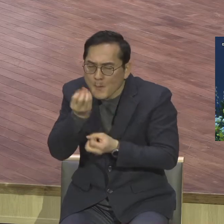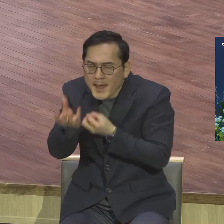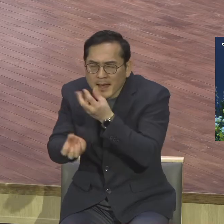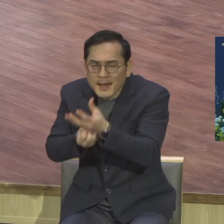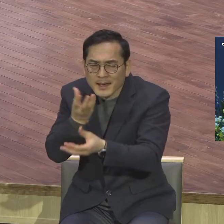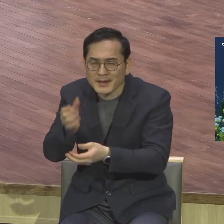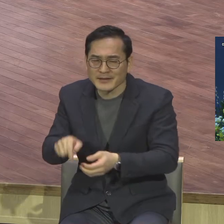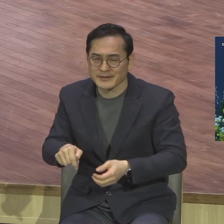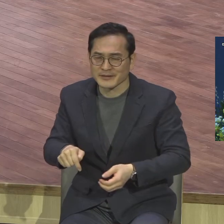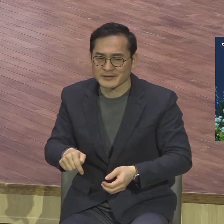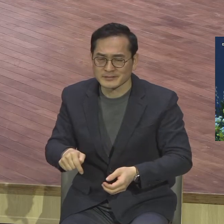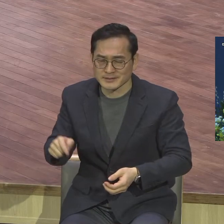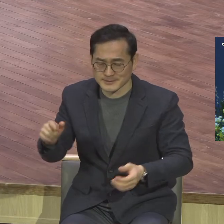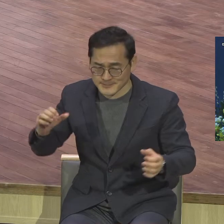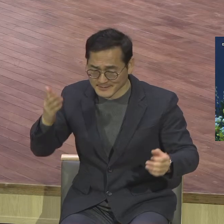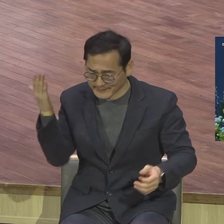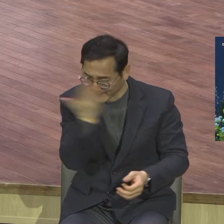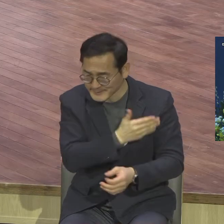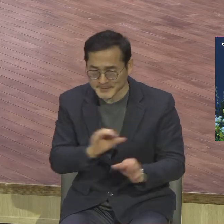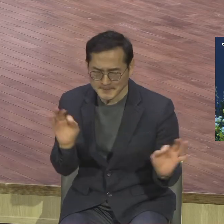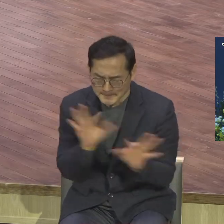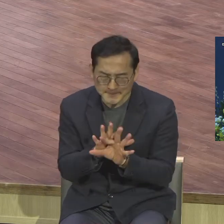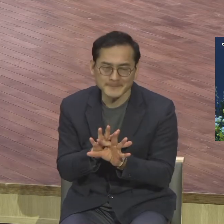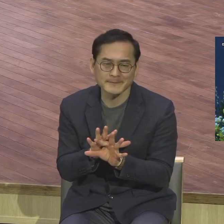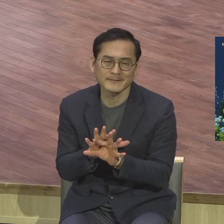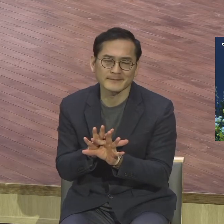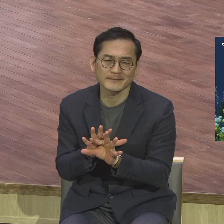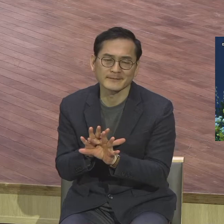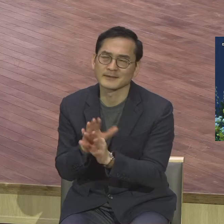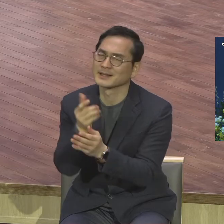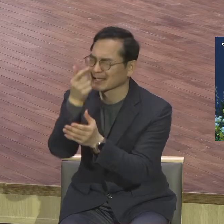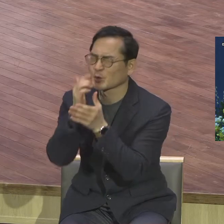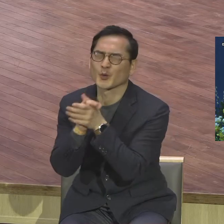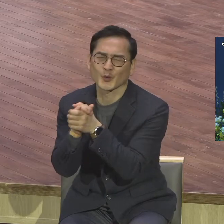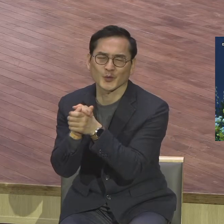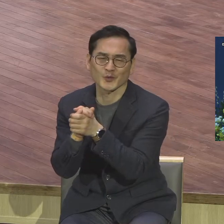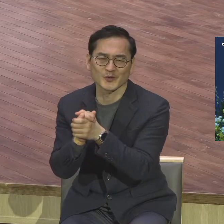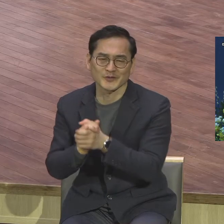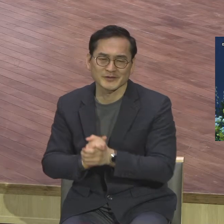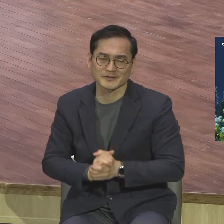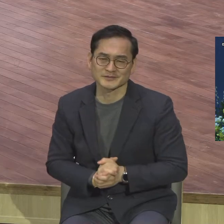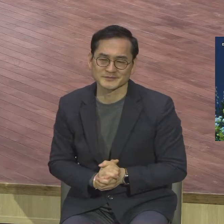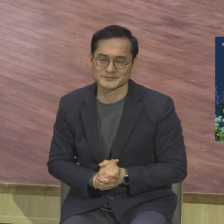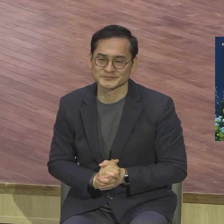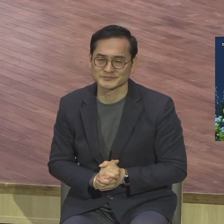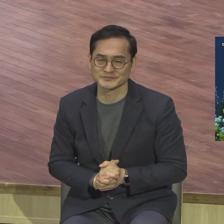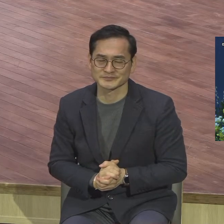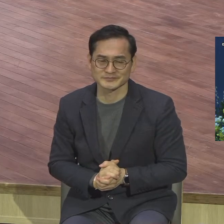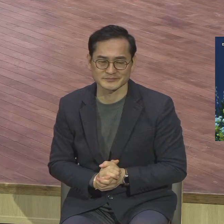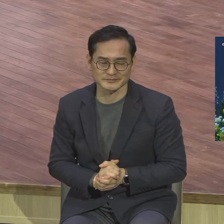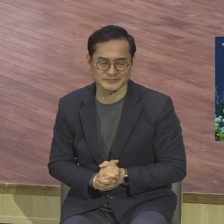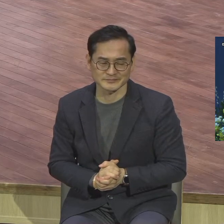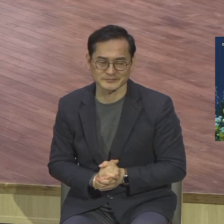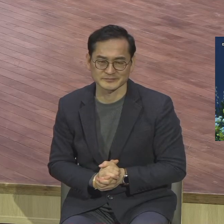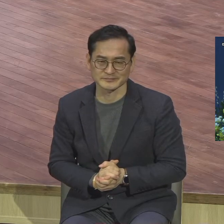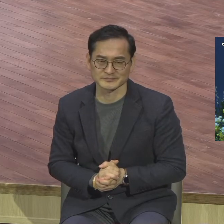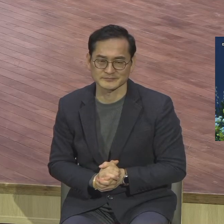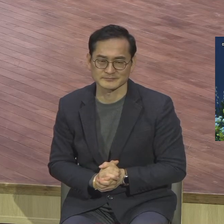기도하면 하나님은 시간 상관없는 분이 순간이란 단어도 없는 분이에요 하나님은 단 1초라도 마음 딱 먹고 기도하면